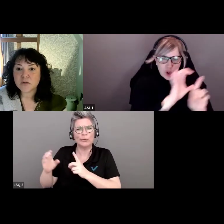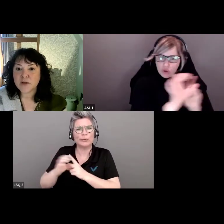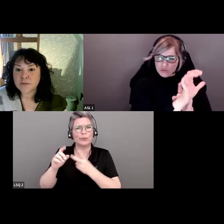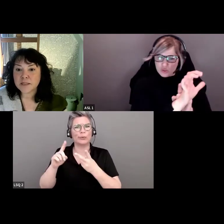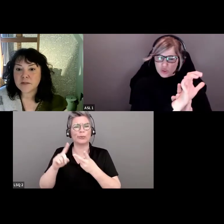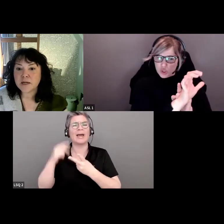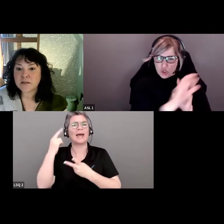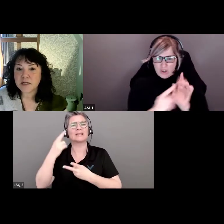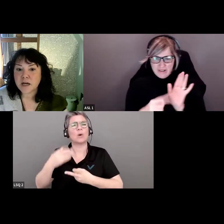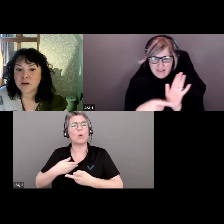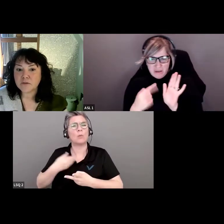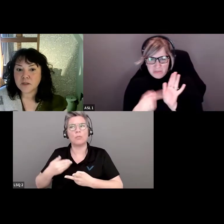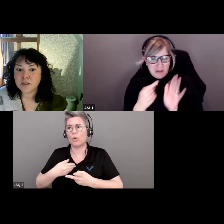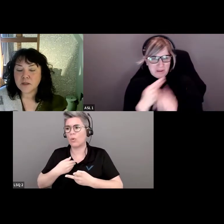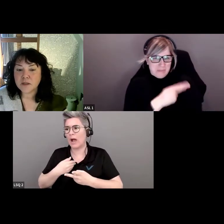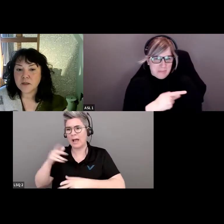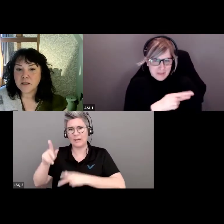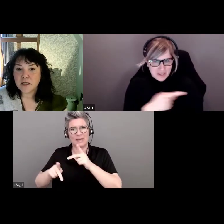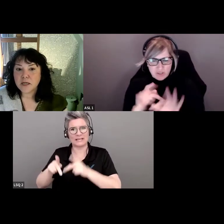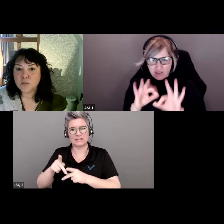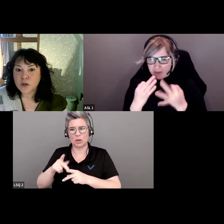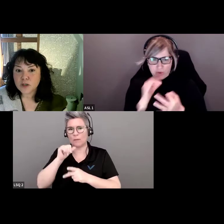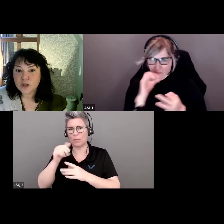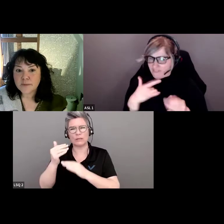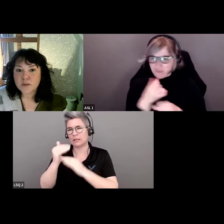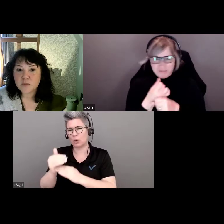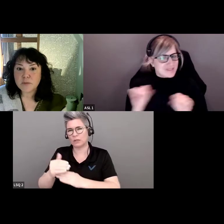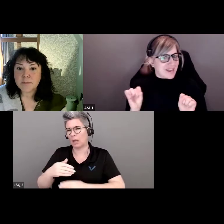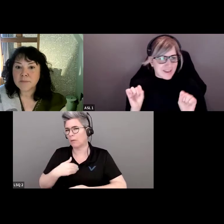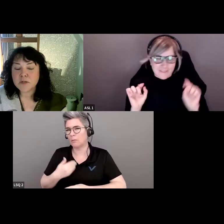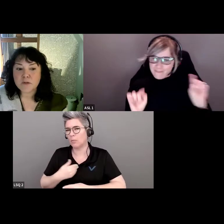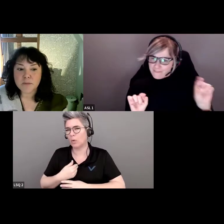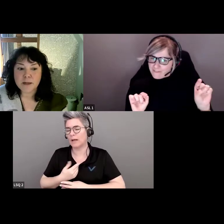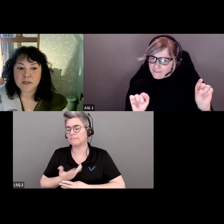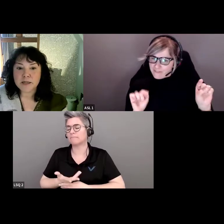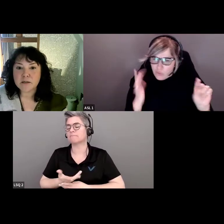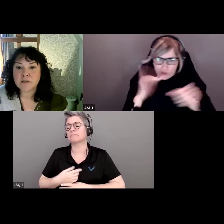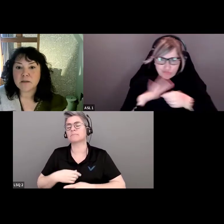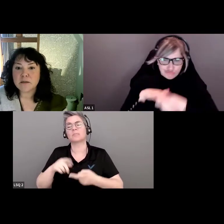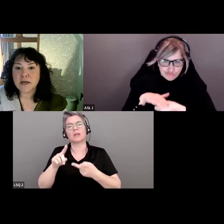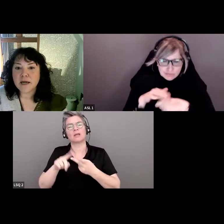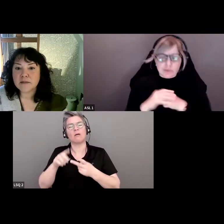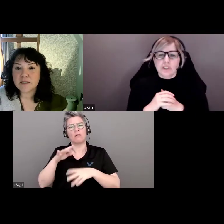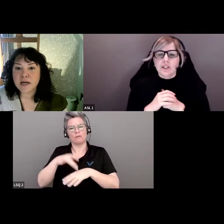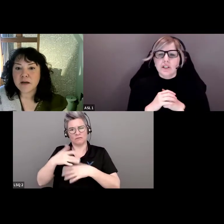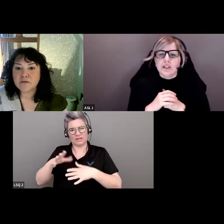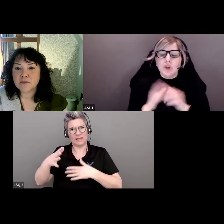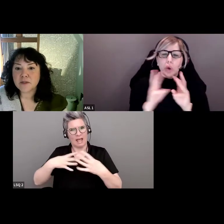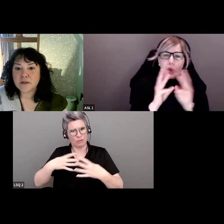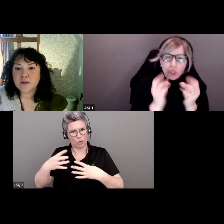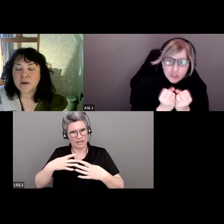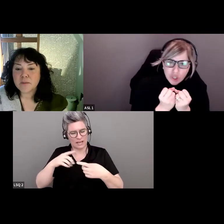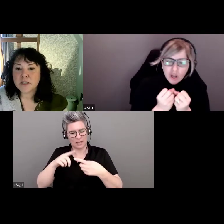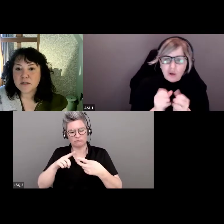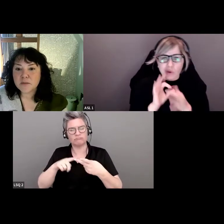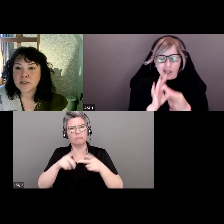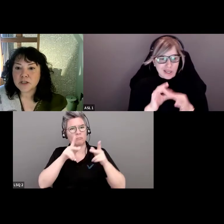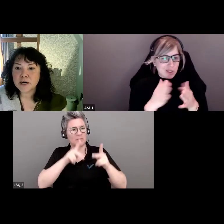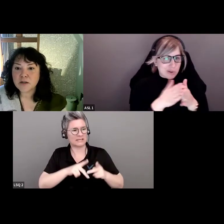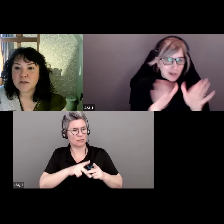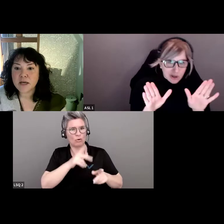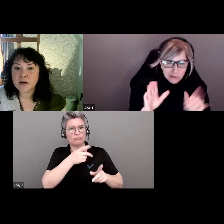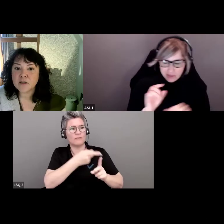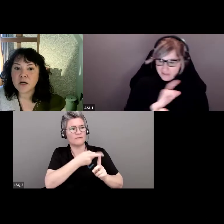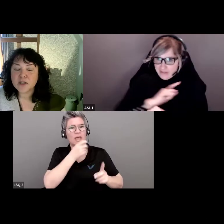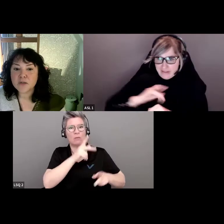les raisons pour lesquelles les gens n'étaient pas en sécurité. Il y eu des ateliers avec des représentants du public